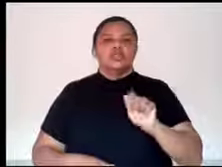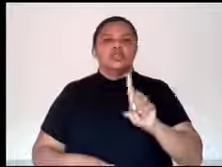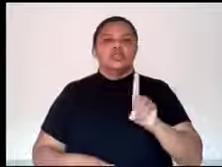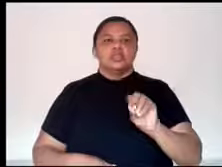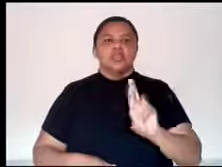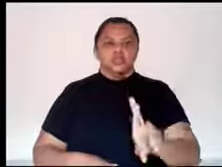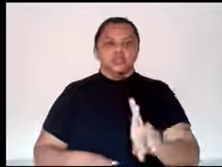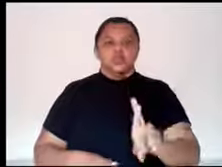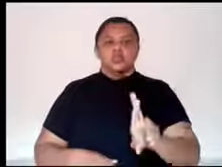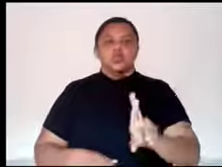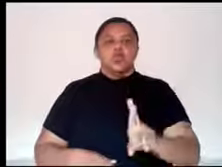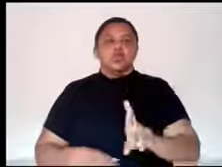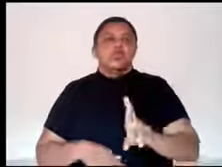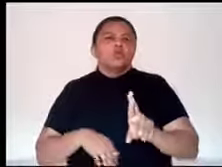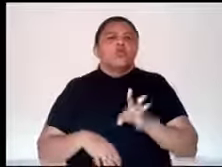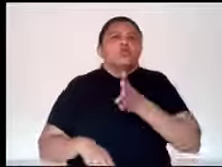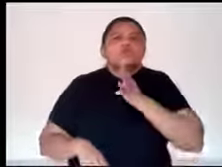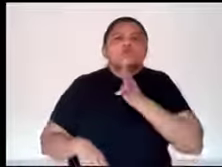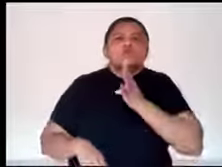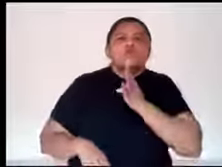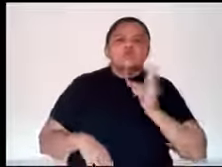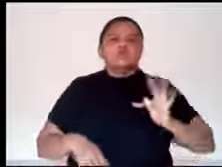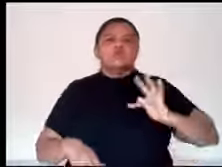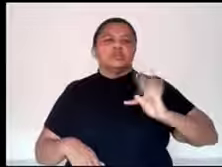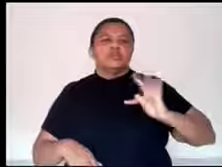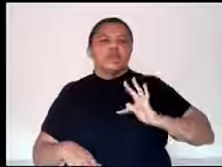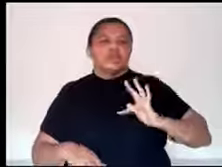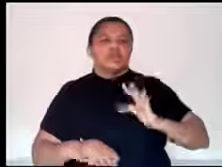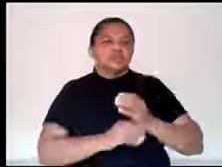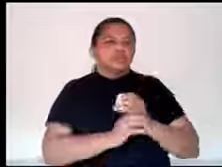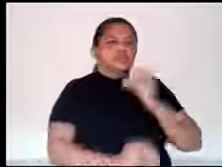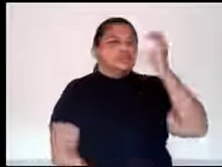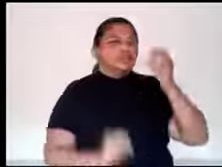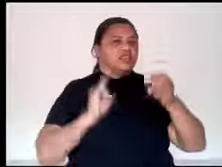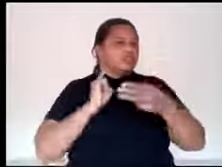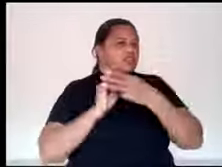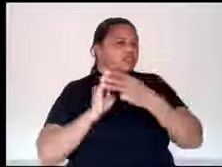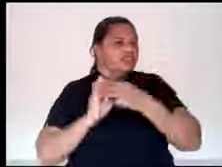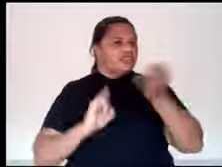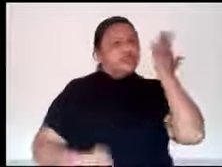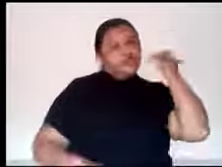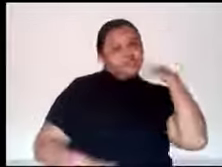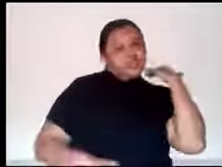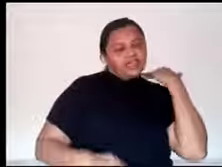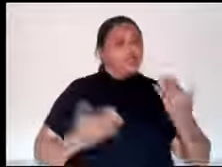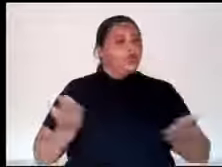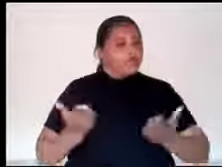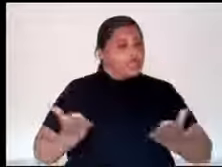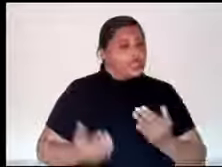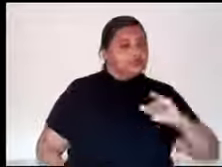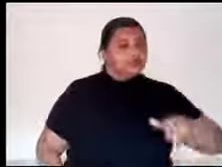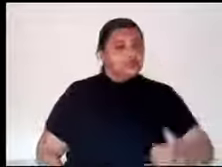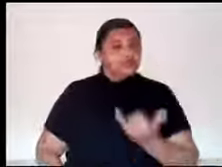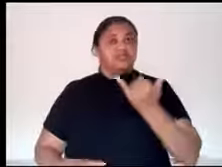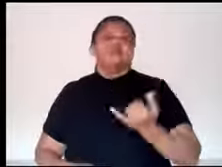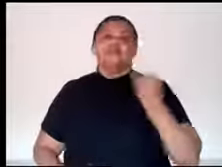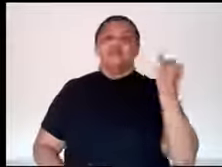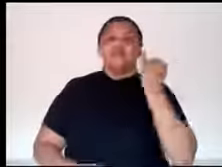Então, a educação que nós recebemos, o conhecimento técnico que foi passado no Instituto Federal do Maranhão, está vindo bem